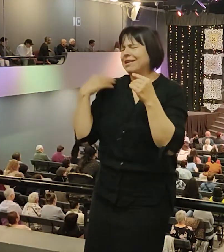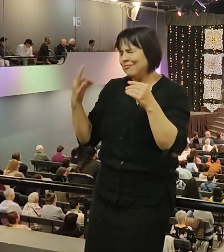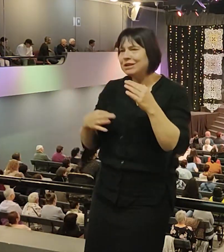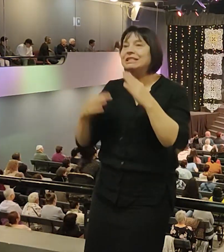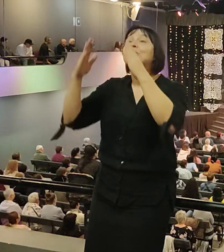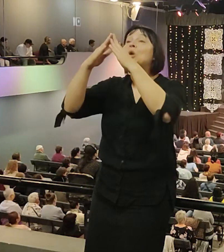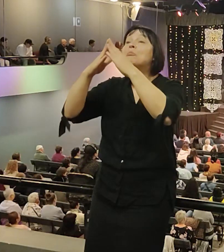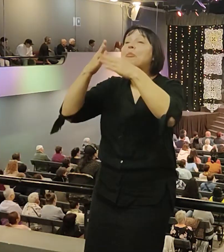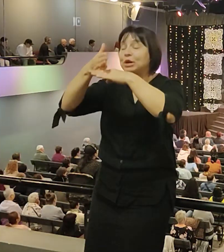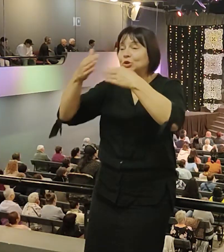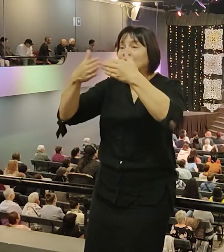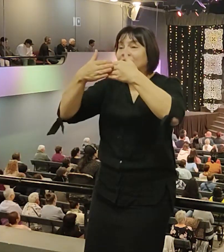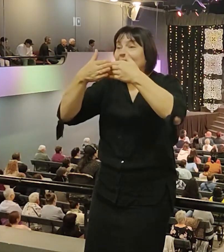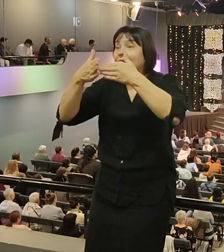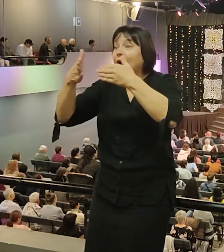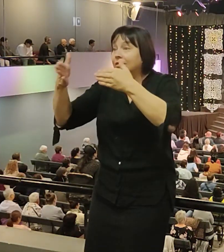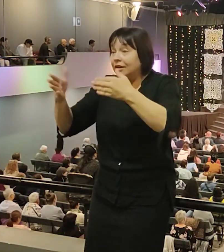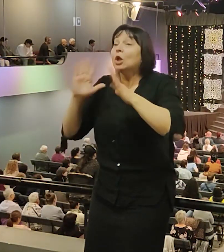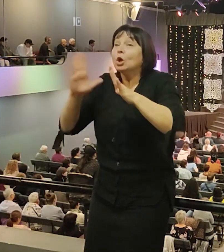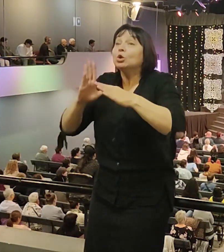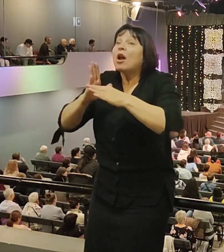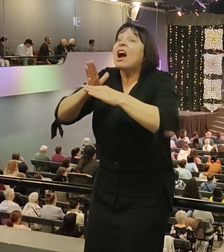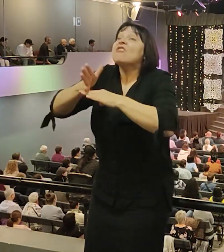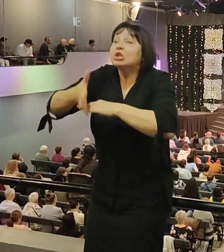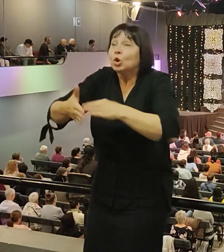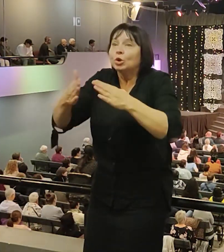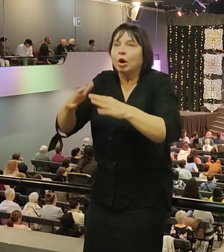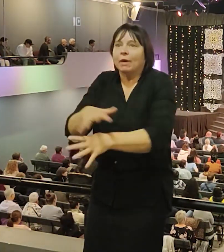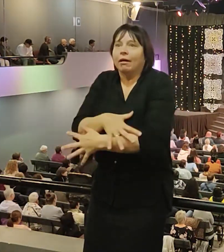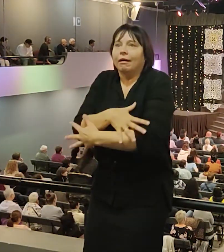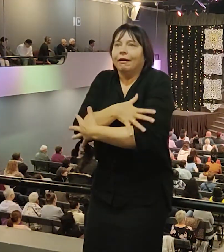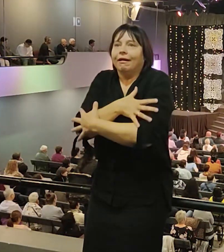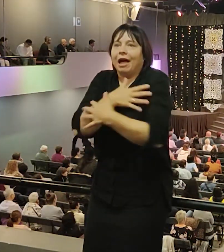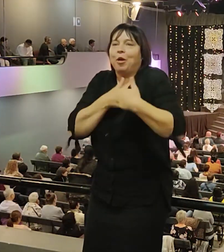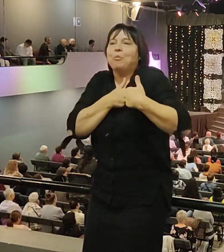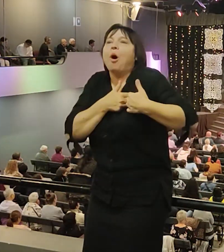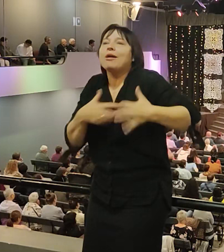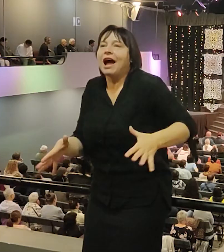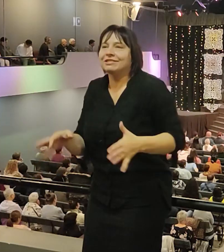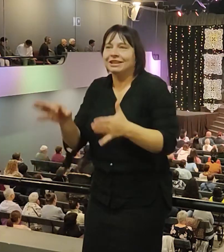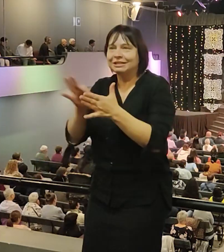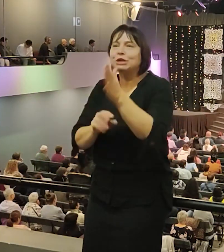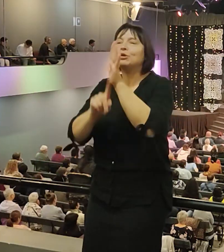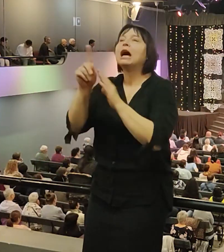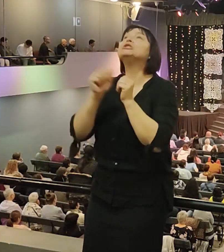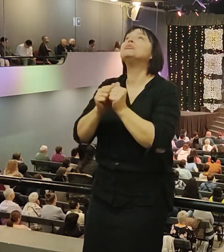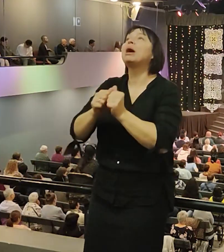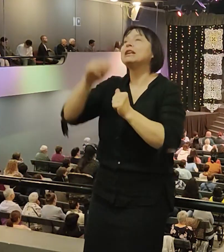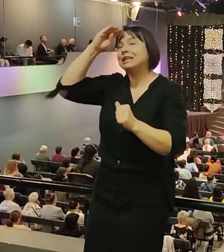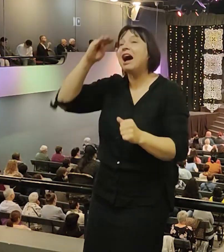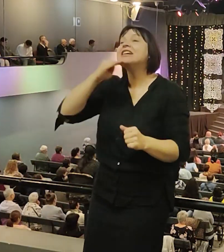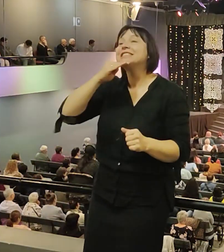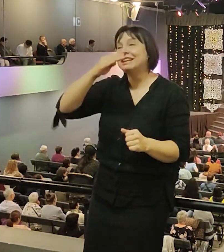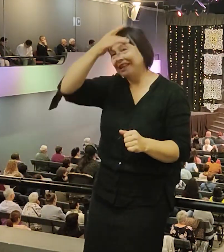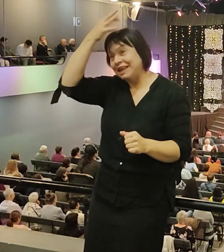милосердными, как Иосиф, муж Марии. Он был милосердным человеком. И